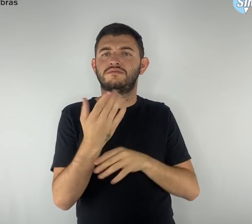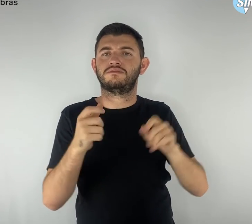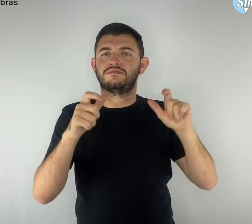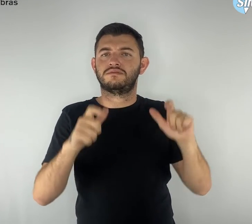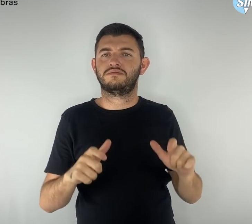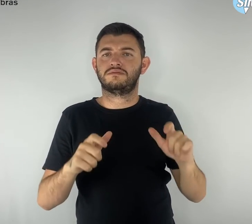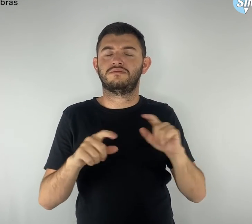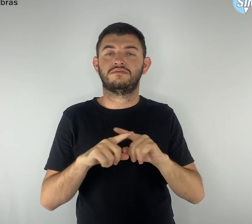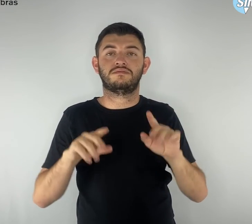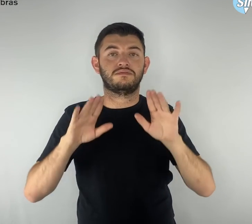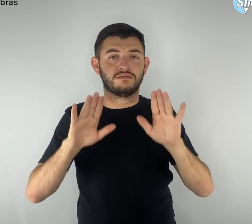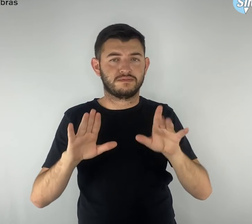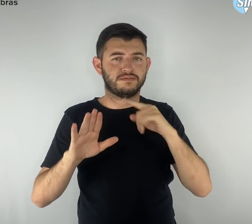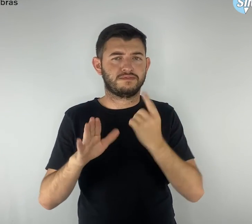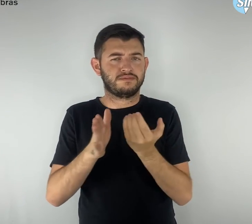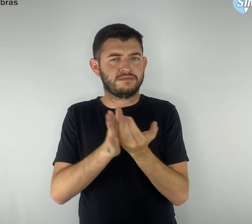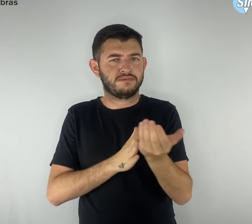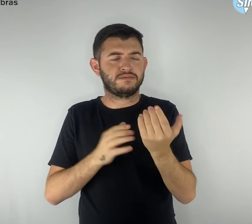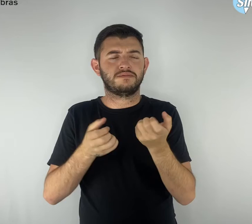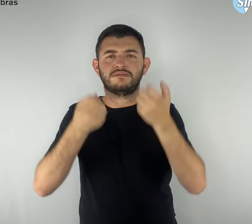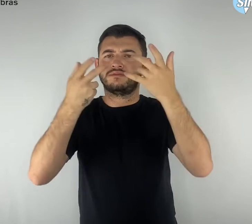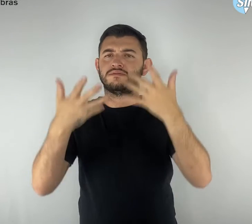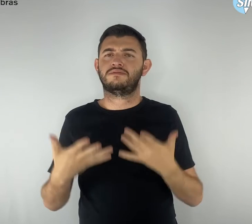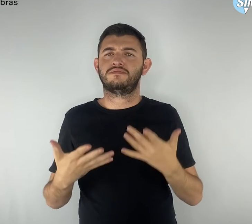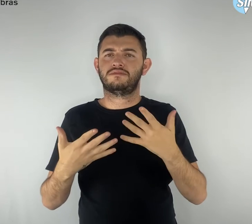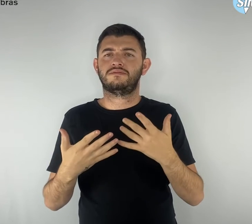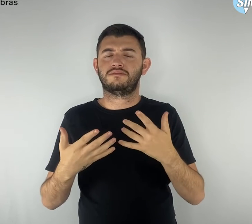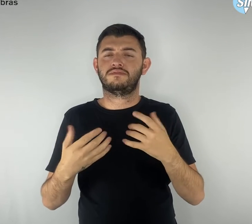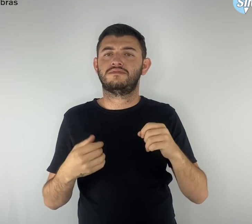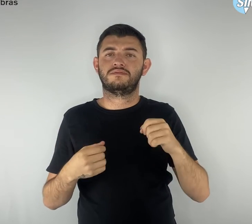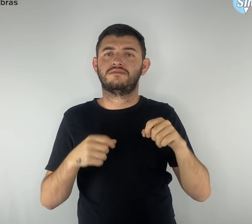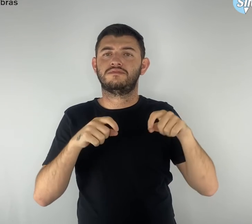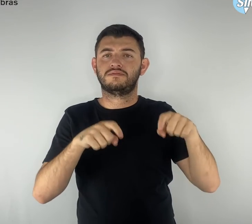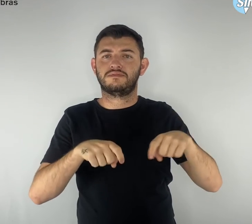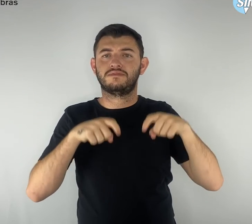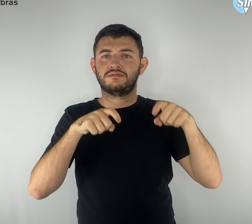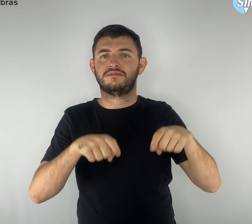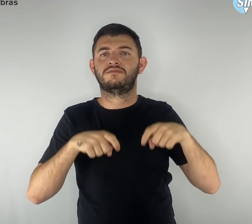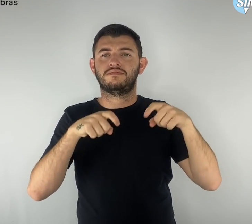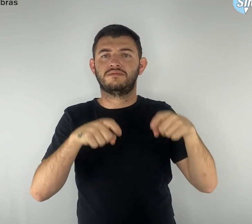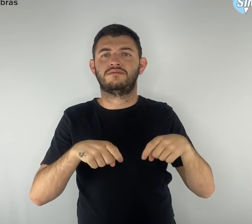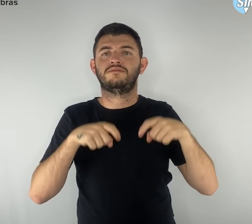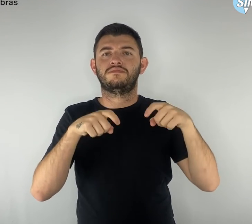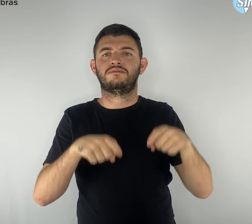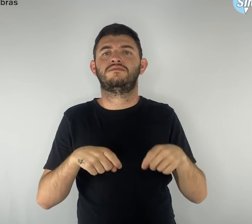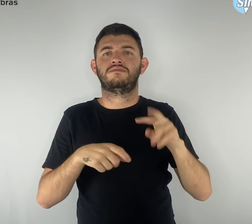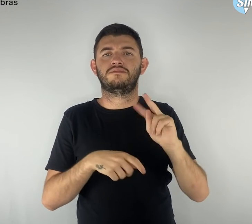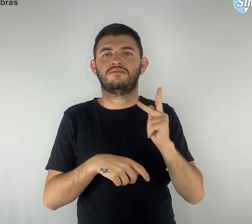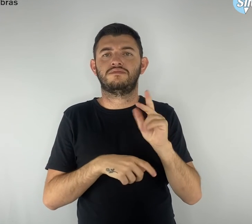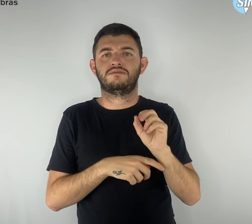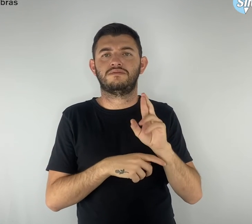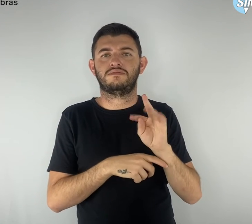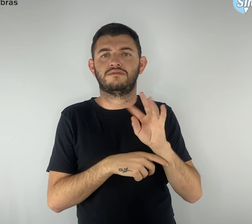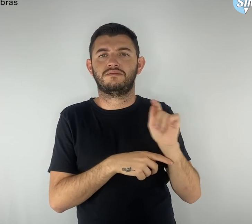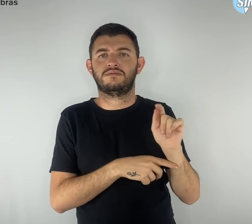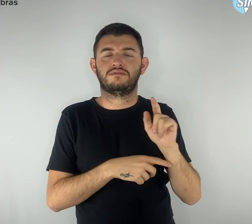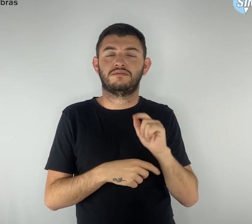gente já começa a entrar na parte da horta. faz uma pequena abordagem da história da